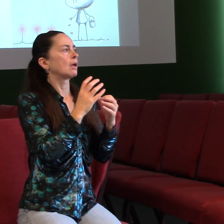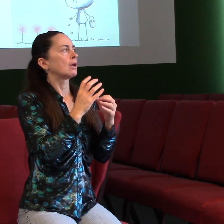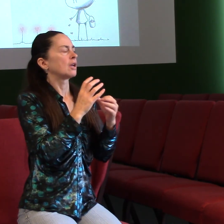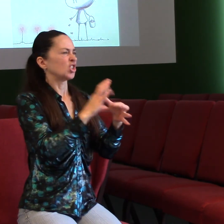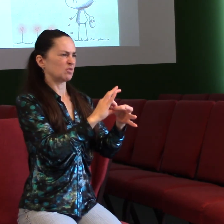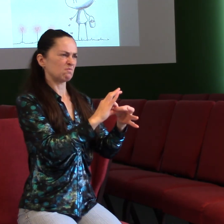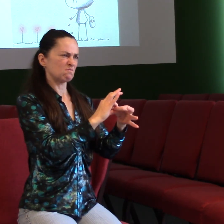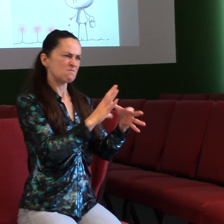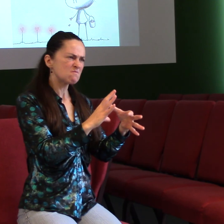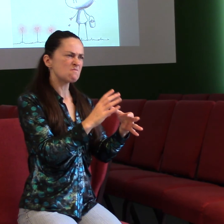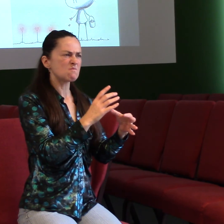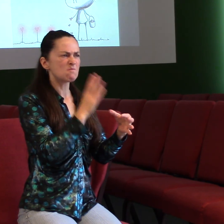tomu, že jsme součástí toho božího těla.